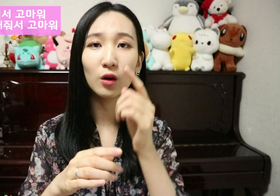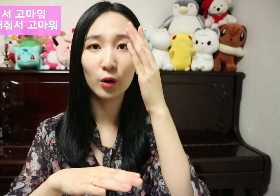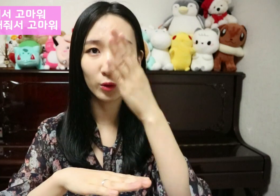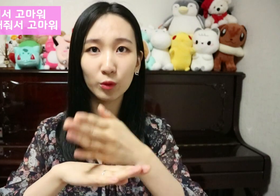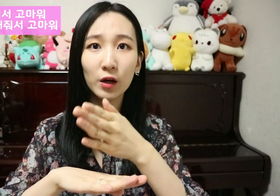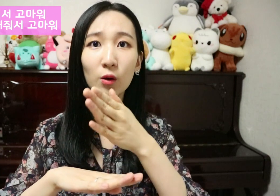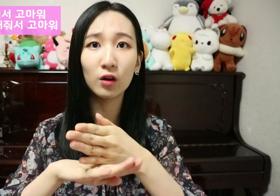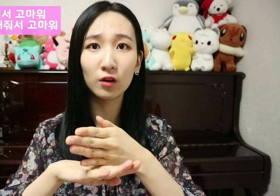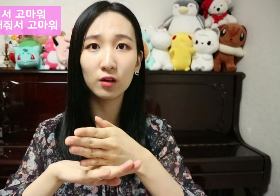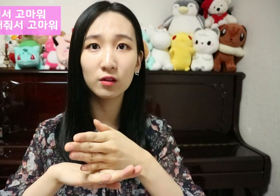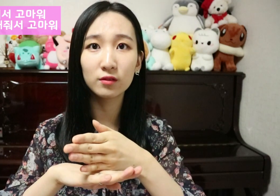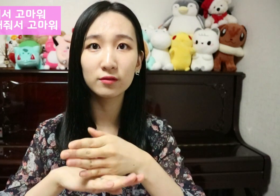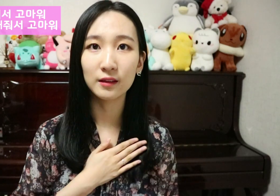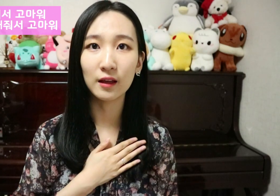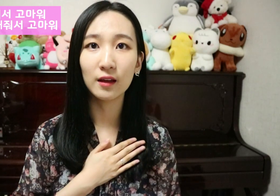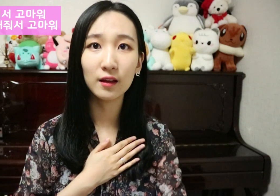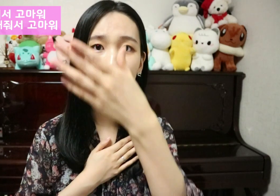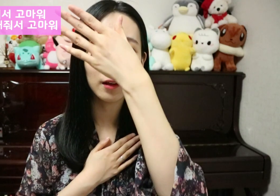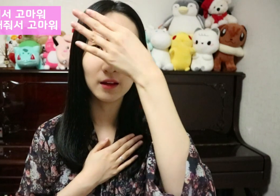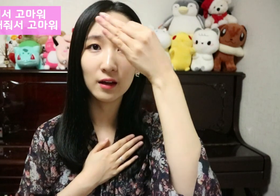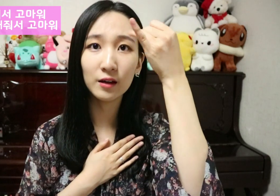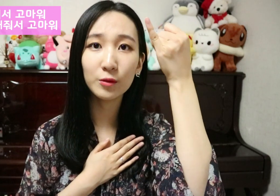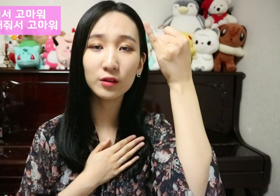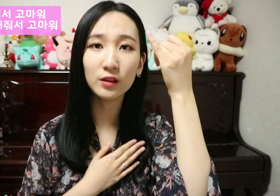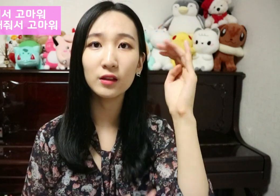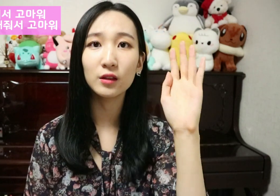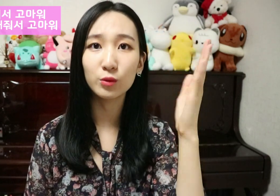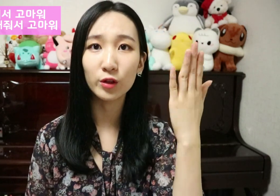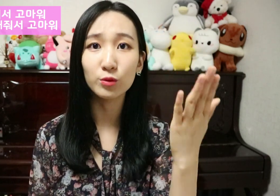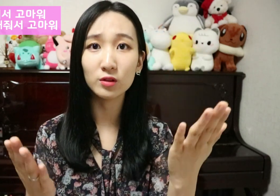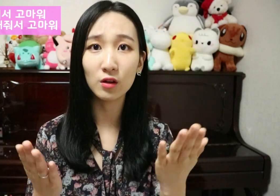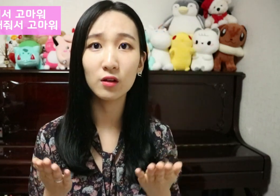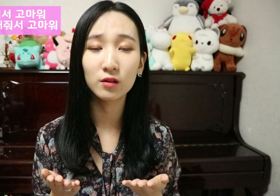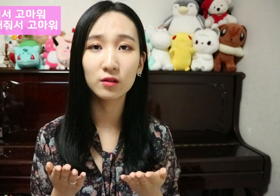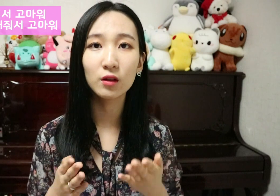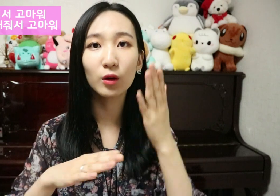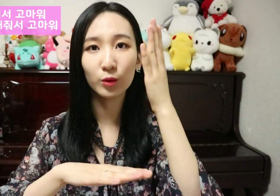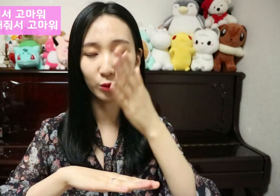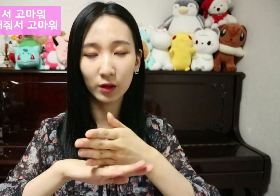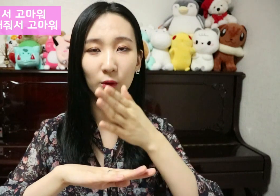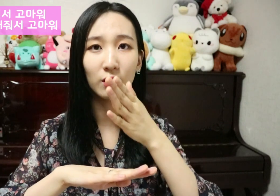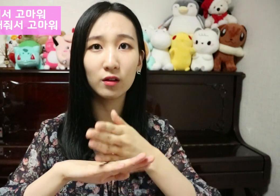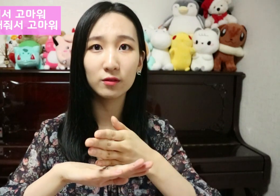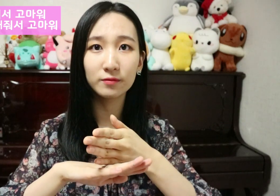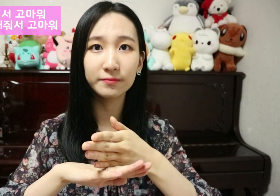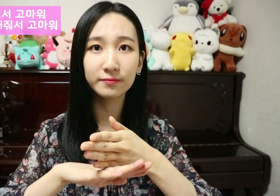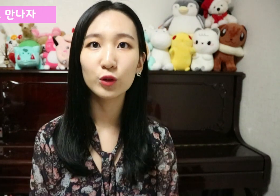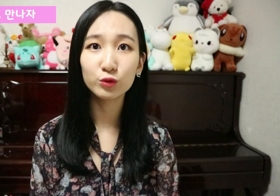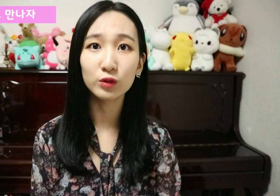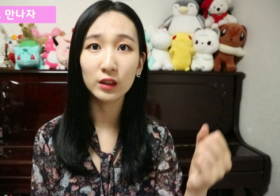고마워 나 만나줘서 할머니 돼줘서 고마워 우리